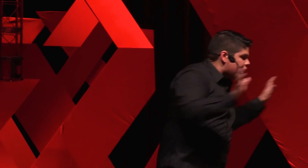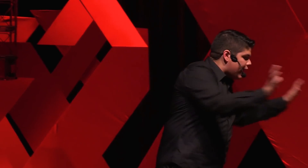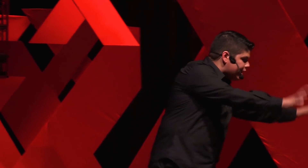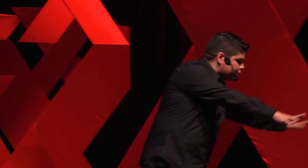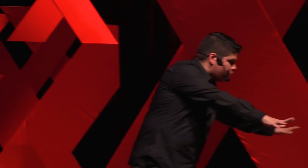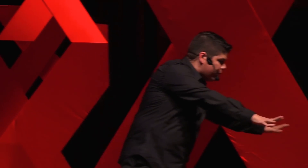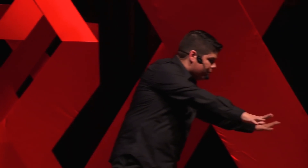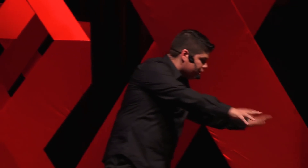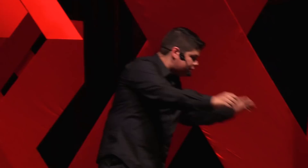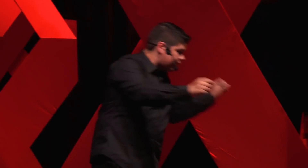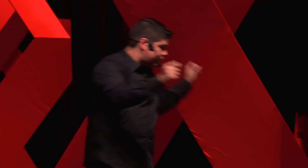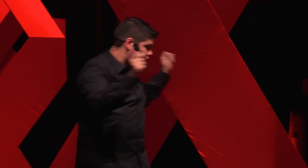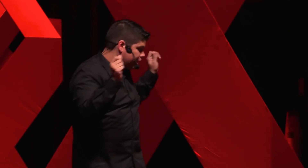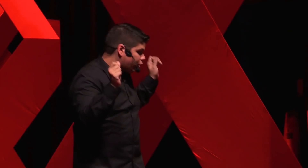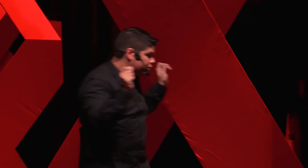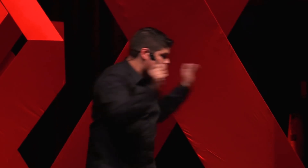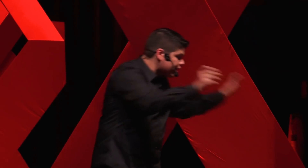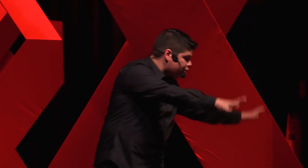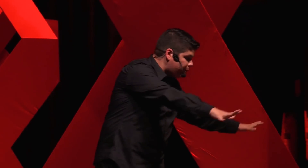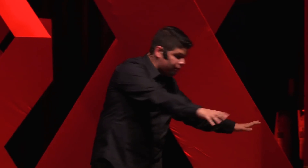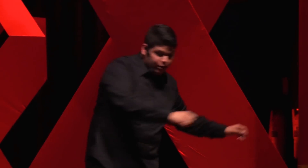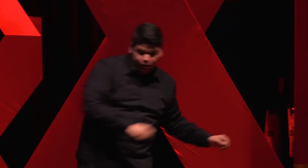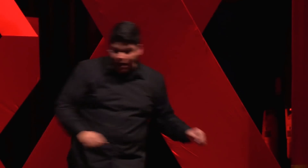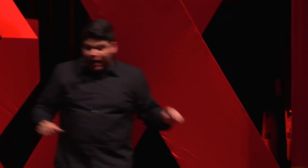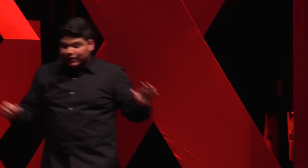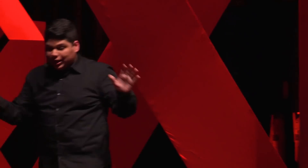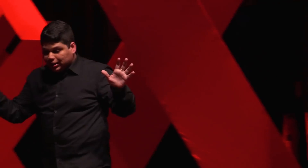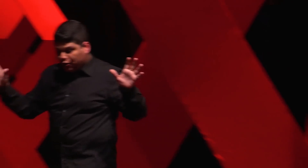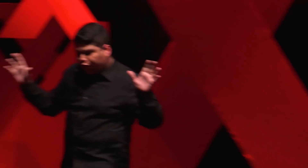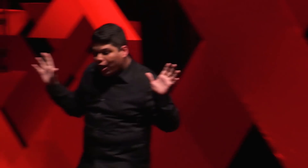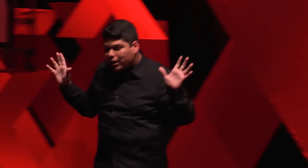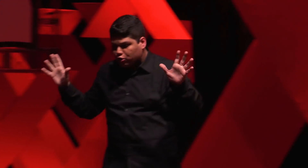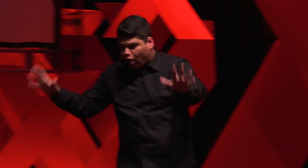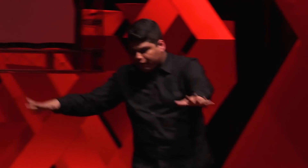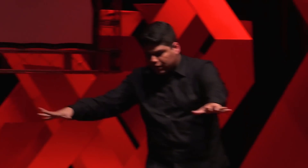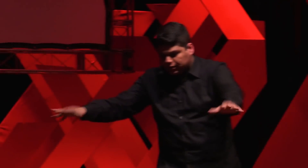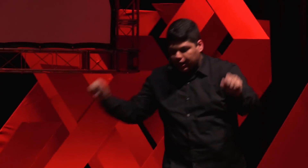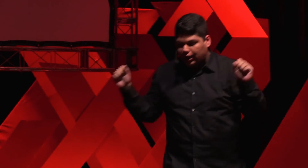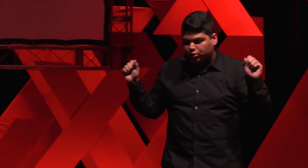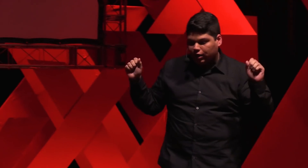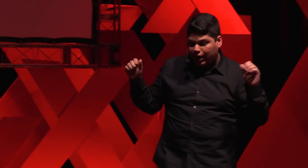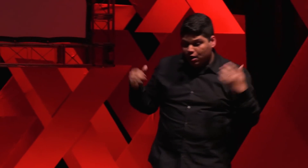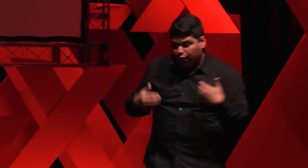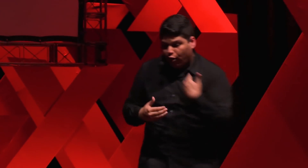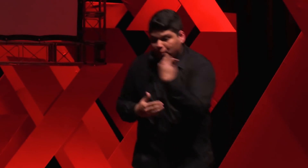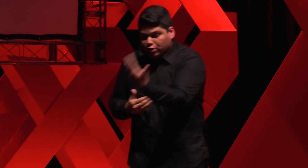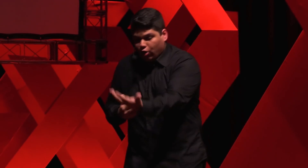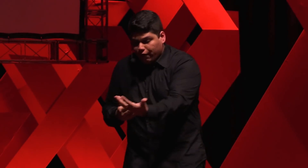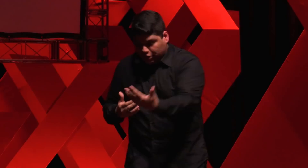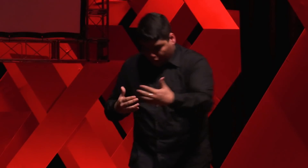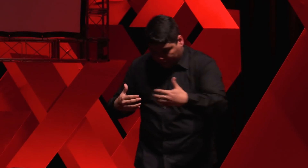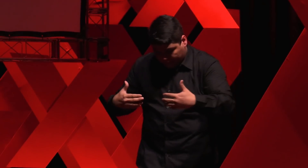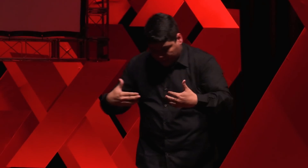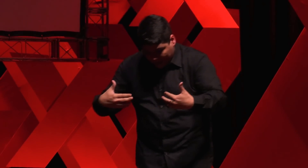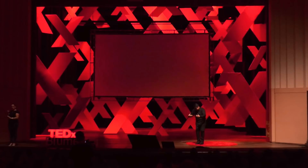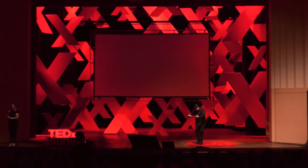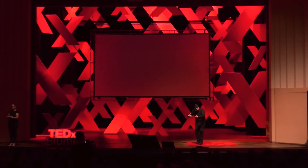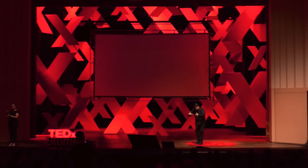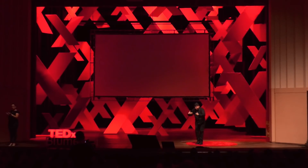igrejas oprimindo, se existem doutrinas oprimindo, existem formas novas de se relacionar, formas novas de conviver a partir